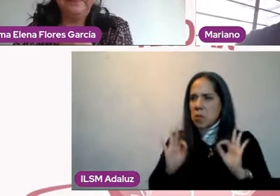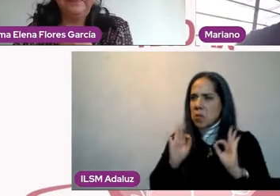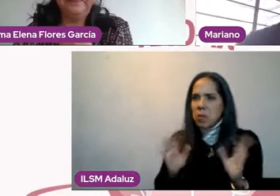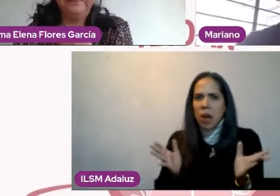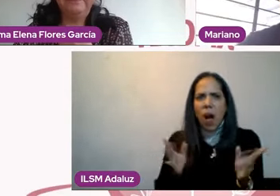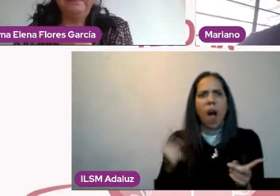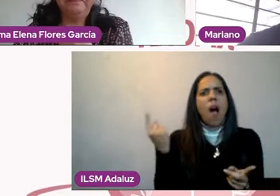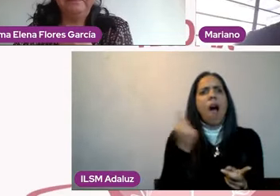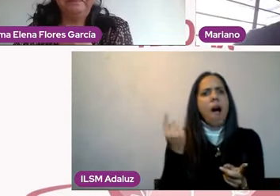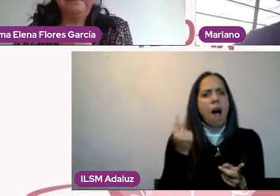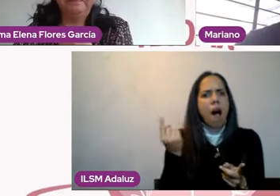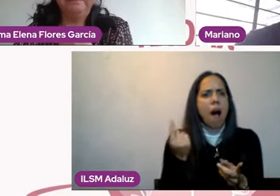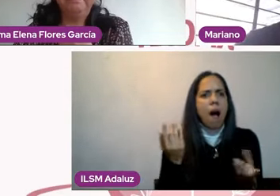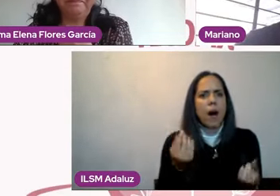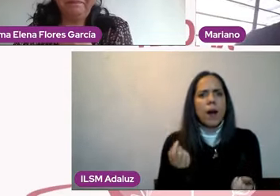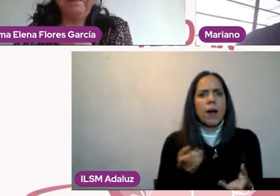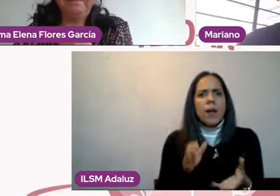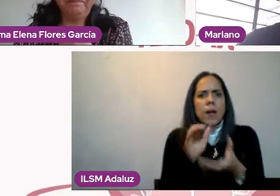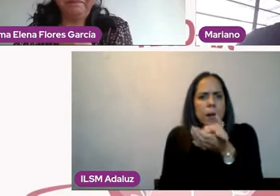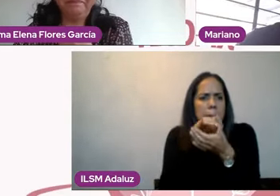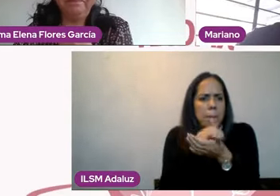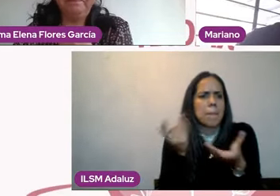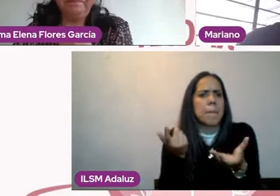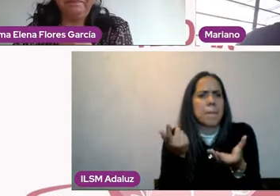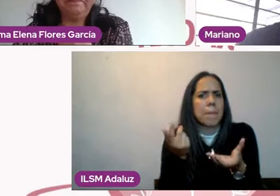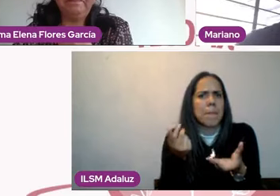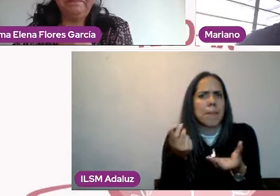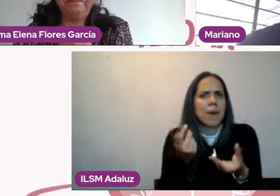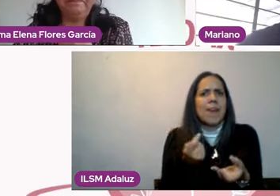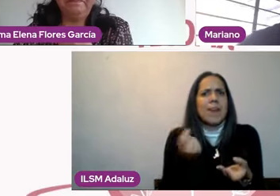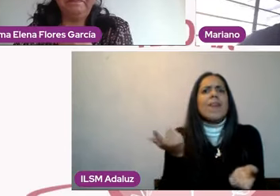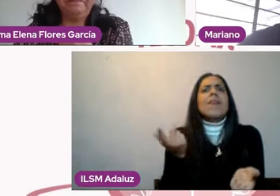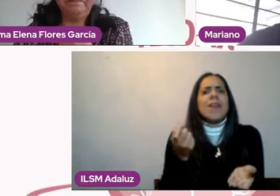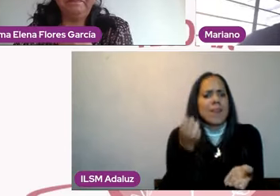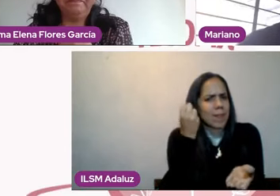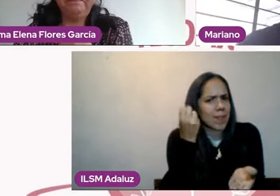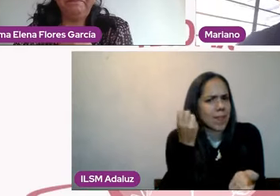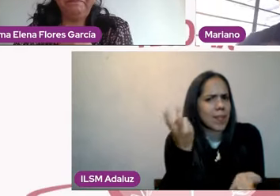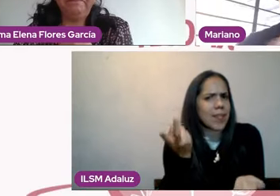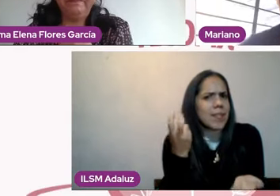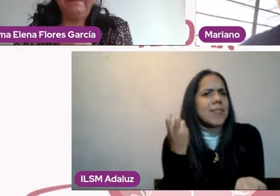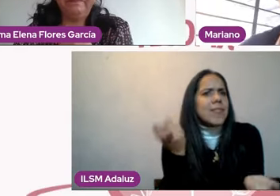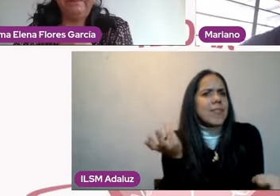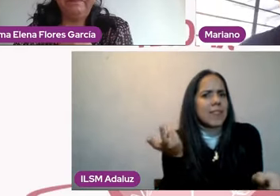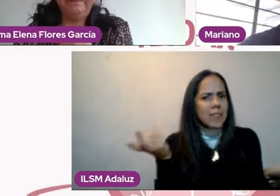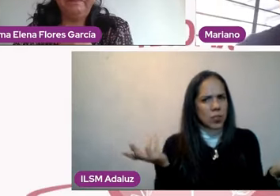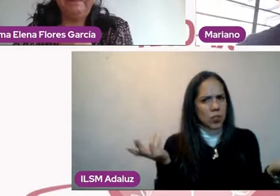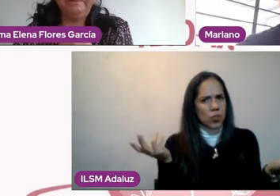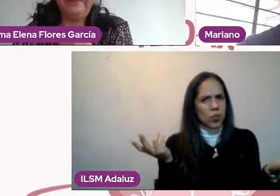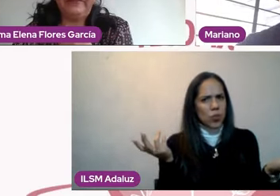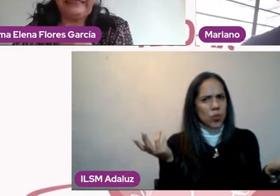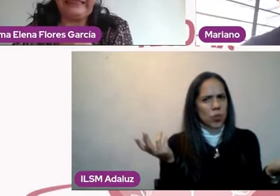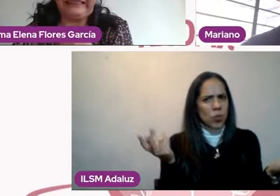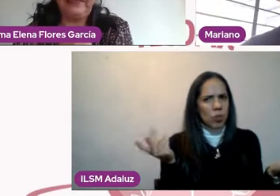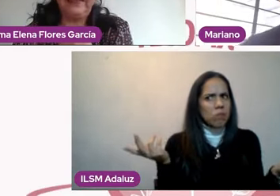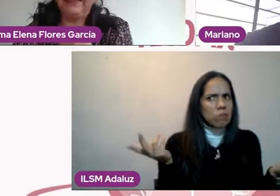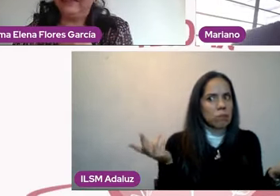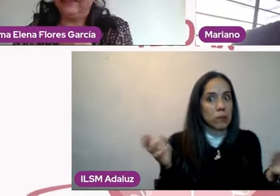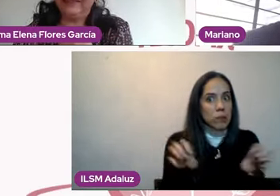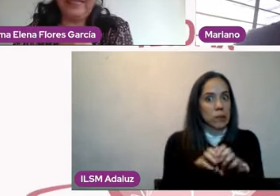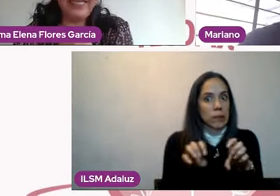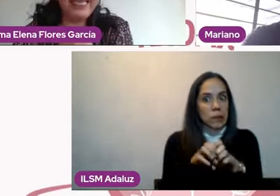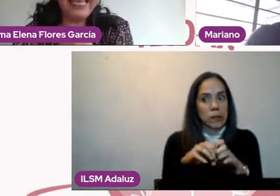a encontrar muchos huecos y eventualmente vamos a desgastar a la pareja hasta que llegue a su final,